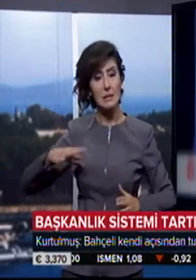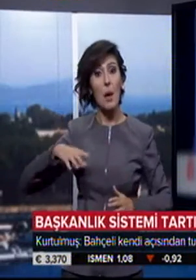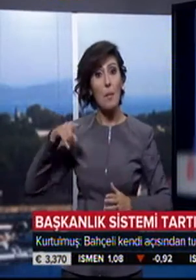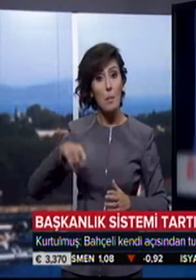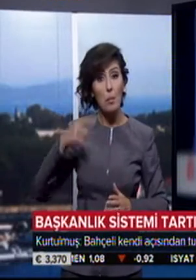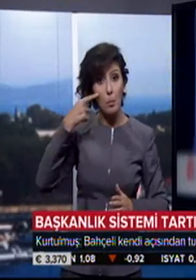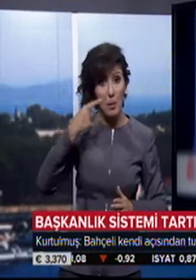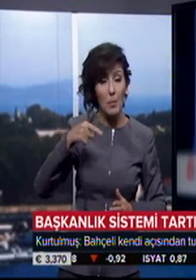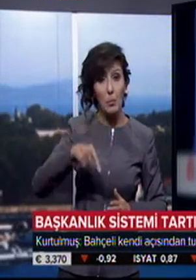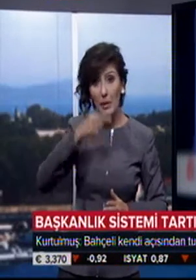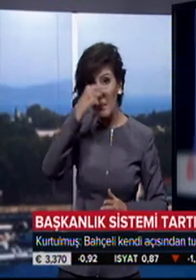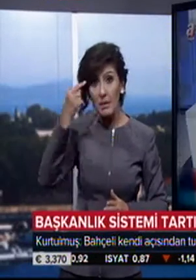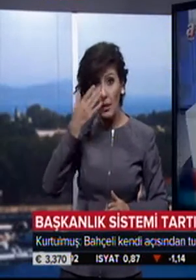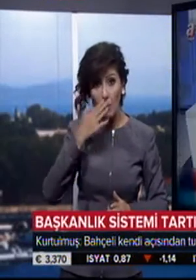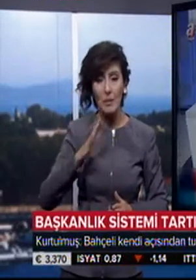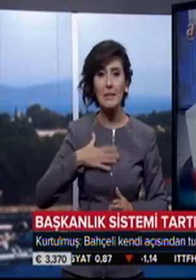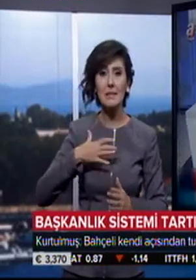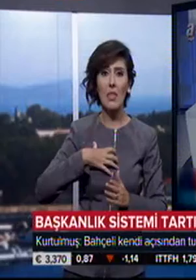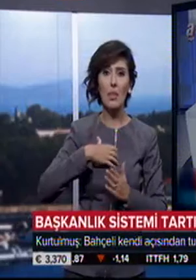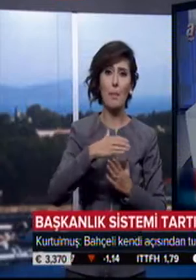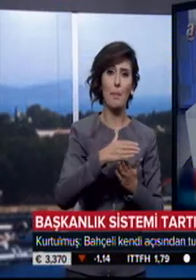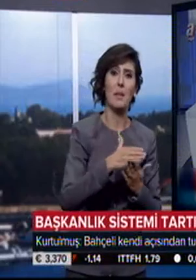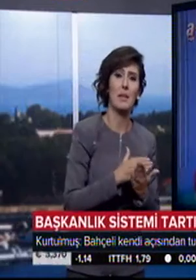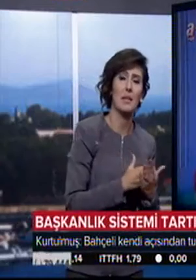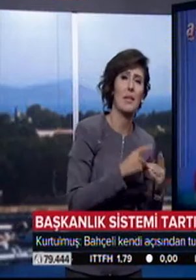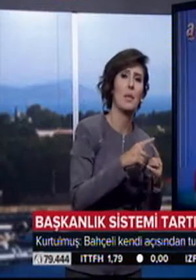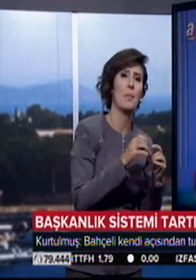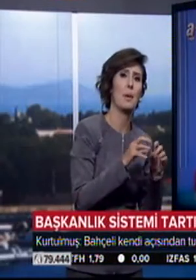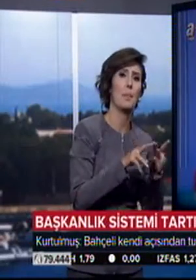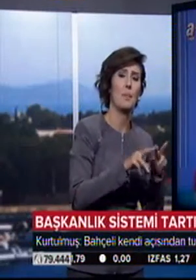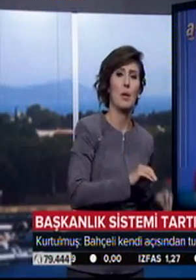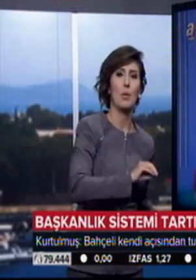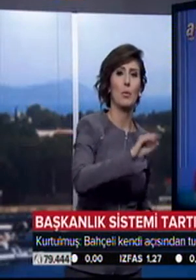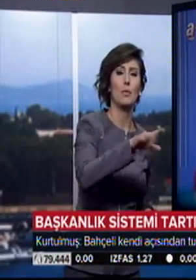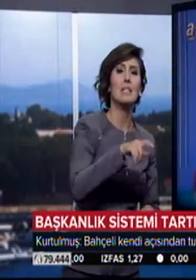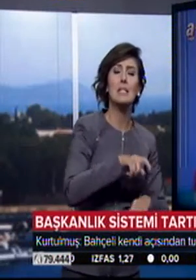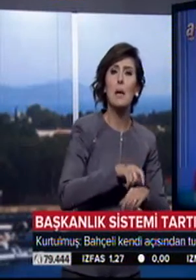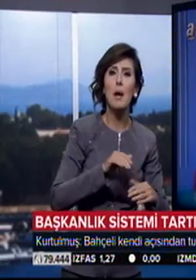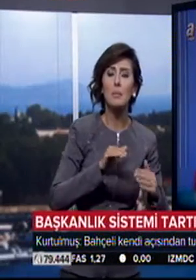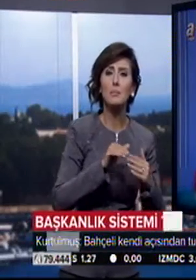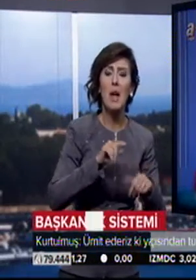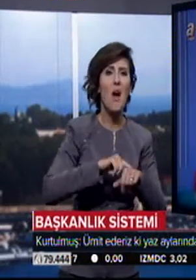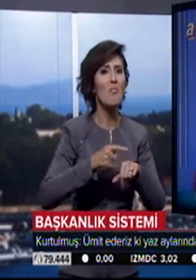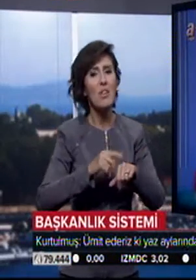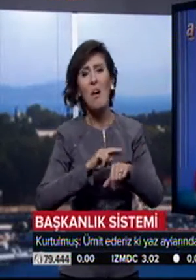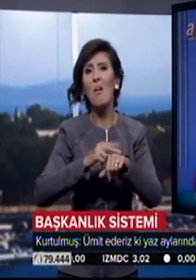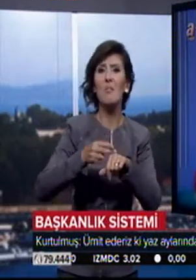imkanı yoksa biz kendi metnimizi Türkiye Büyük Millet Meclisi'ne göndeririz. Zamanlama şu tarihte gelir, şu hafta gelir, bu hafta gelir çok net